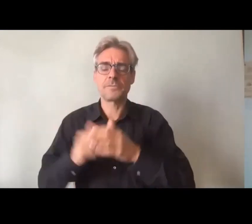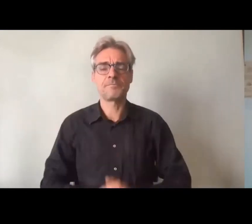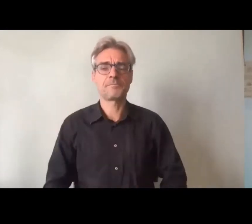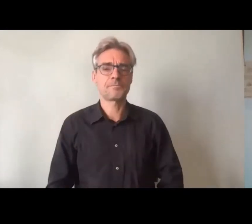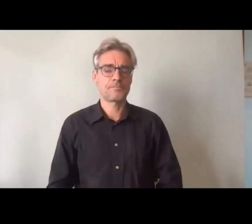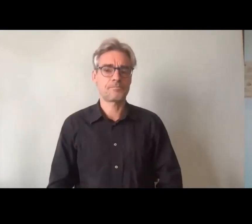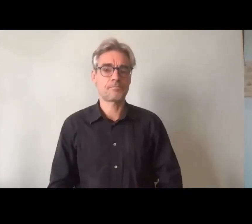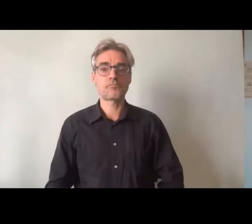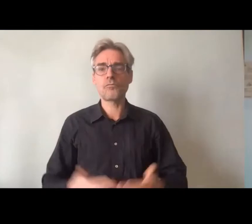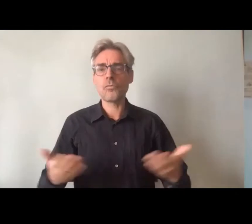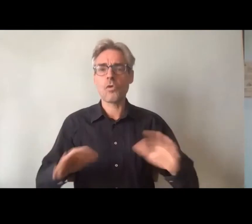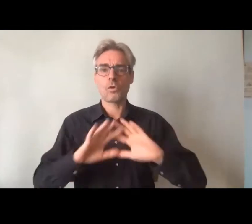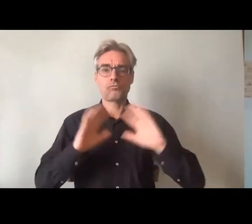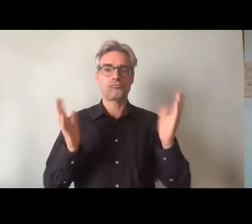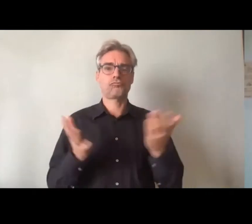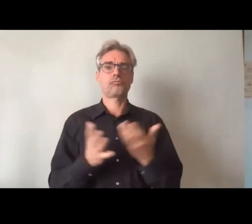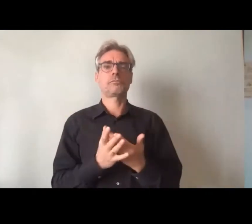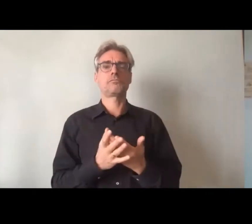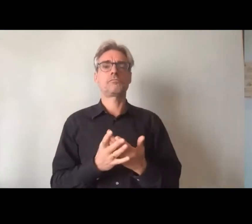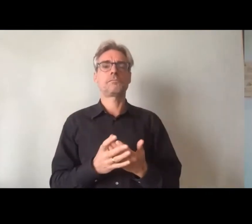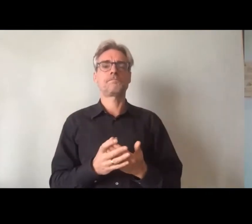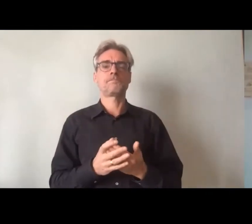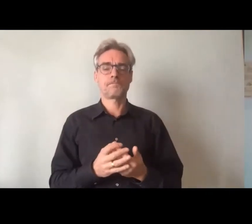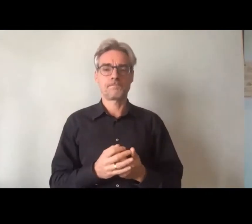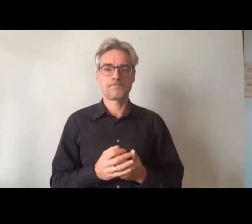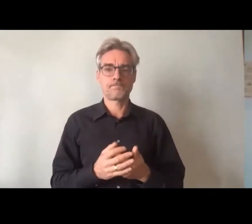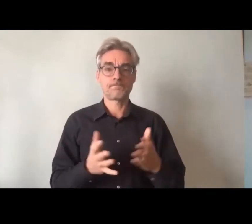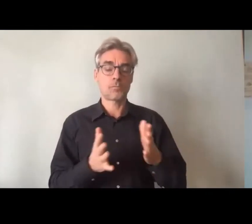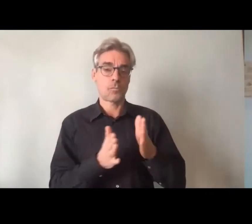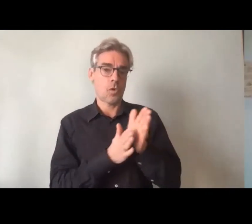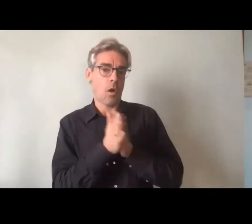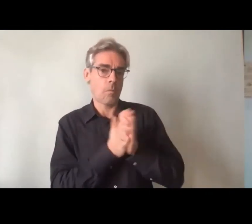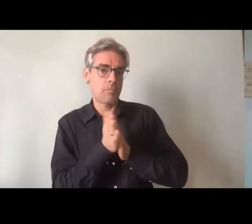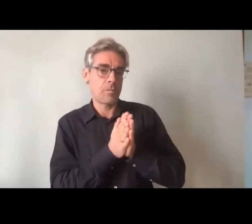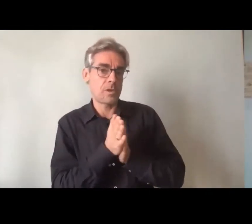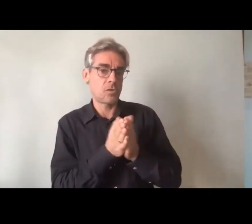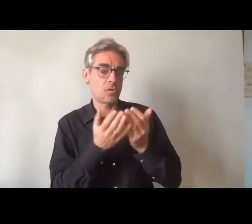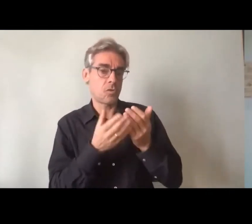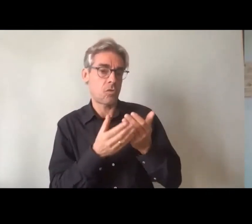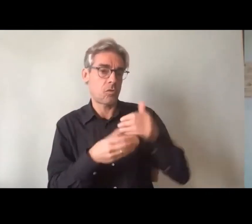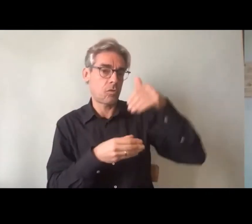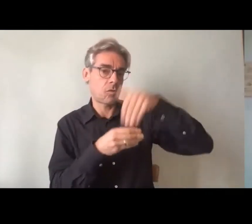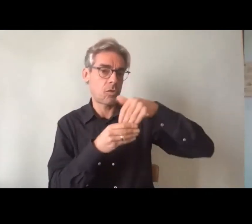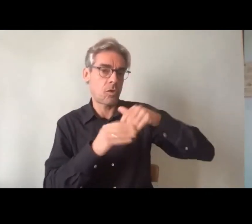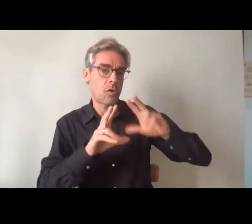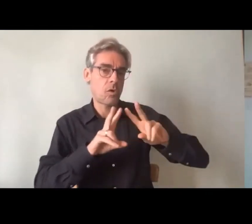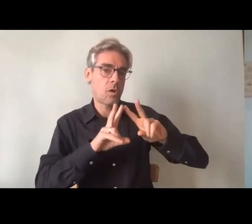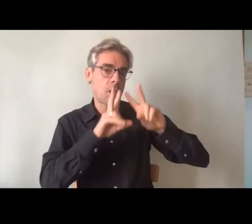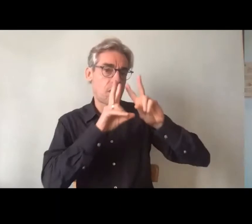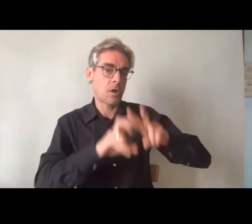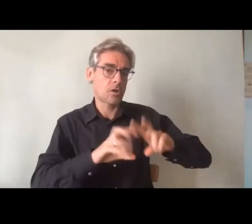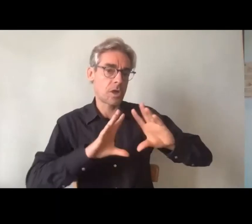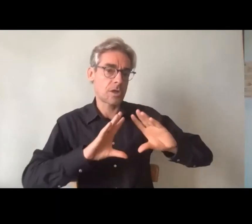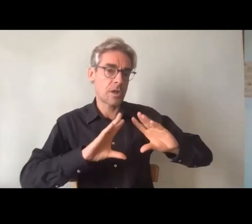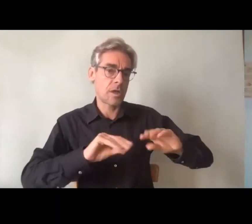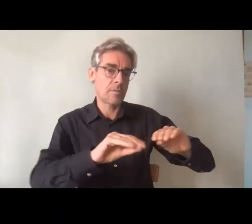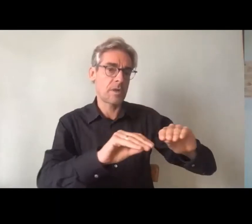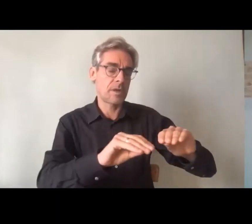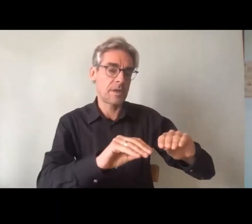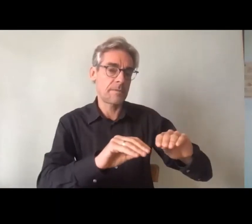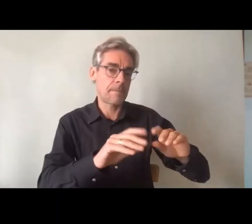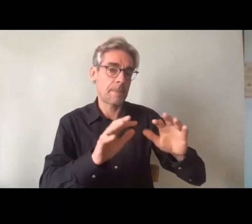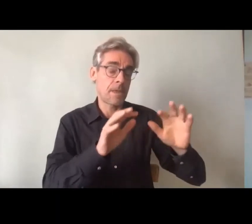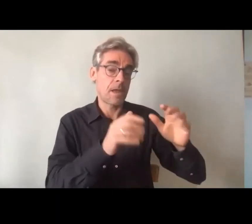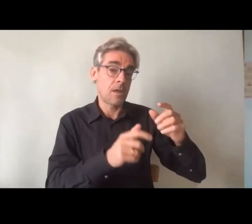Donc, voilà pour nous ce qui est l'ambition un peu de la recherche appliquée avec cette question du